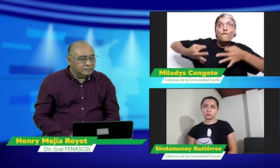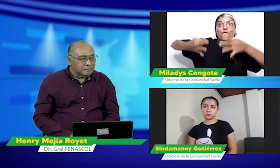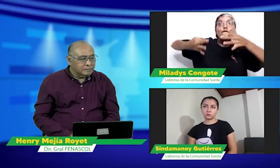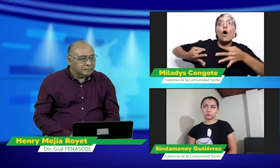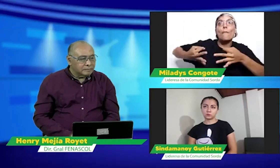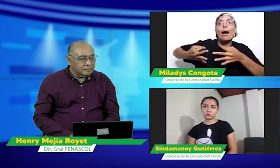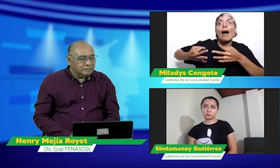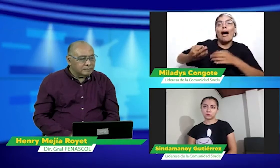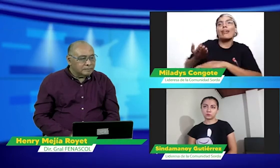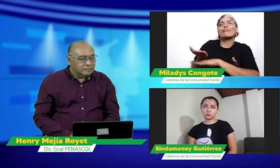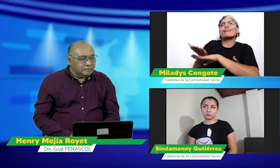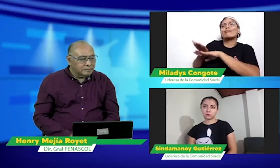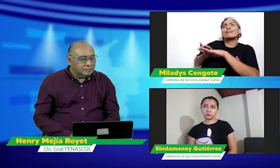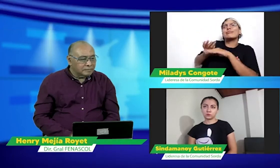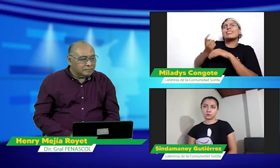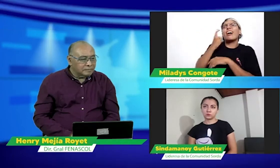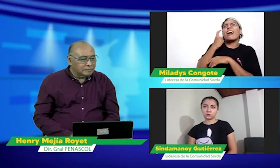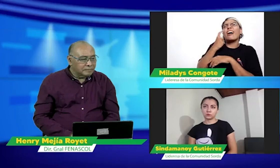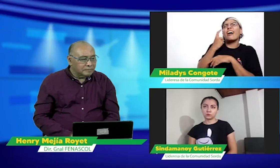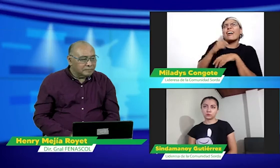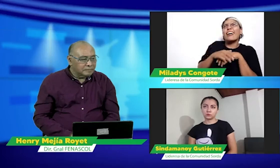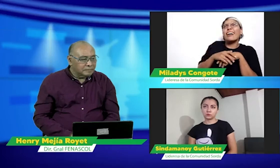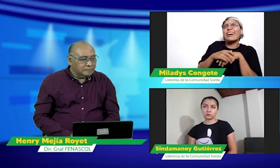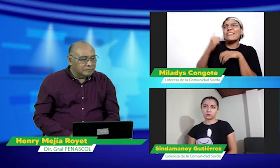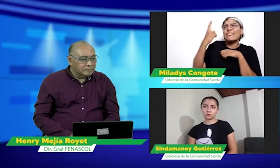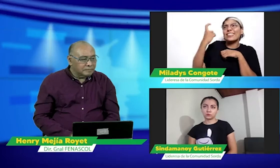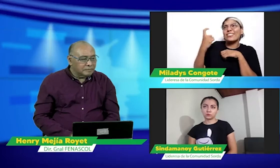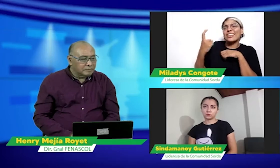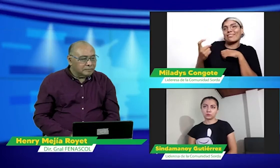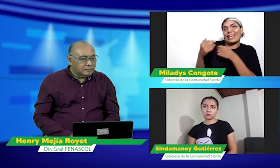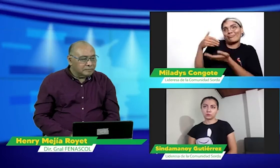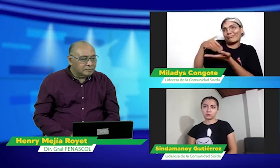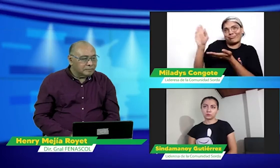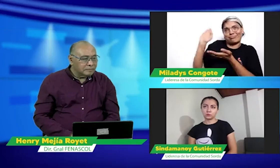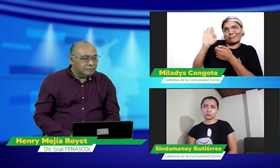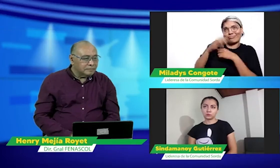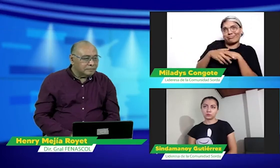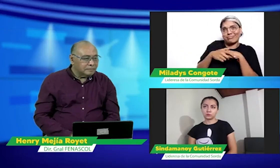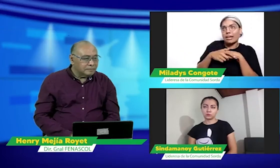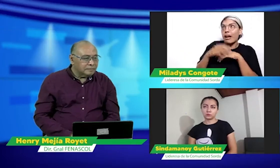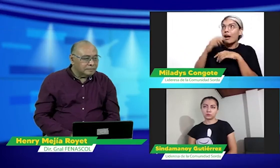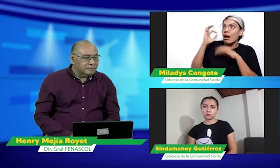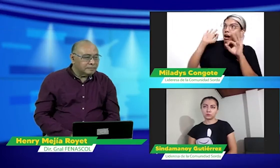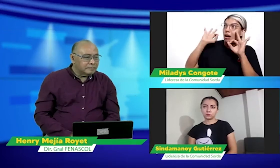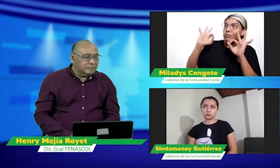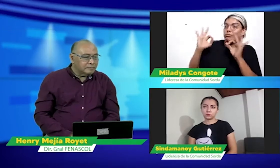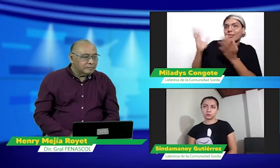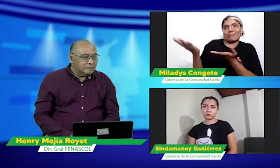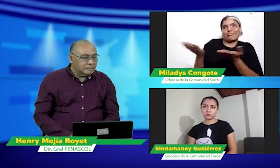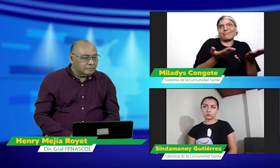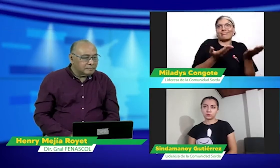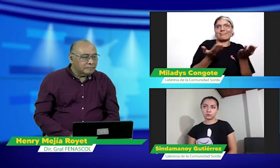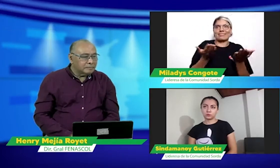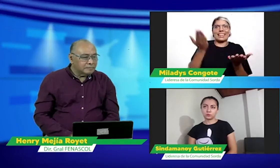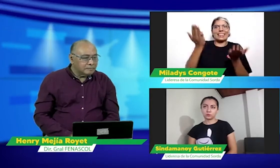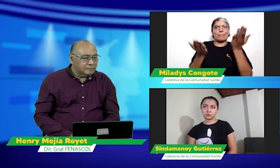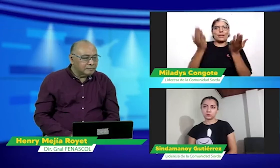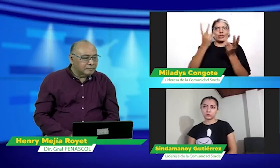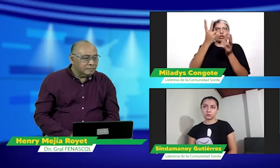señas si si estamos hablando de un trabajo formal debemos buscar